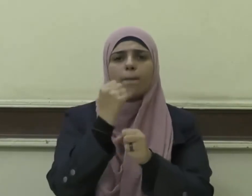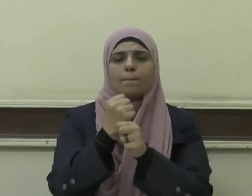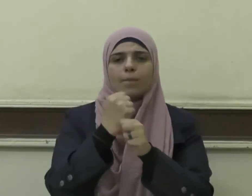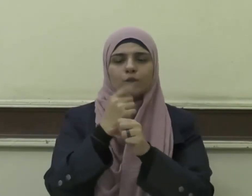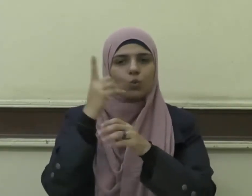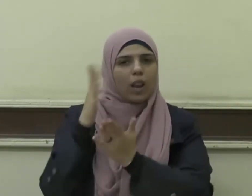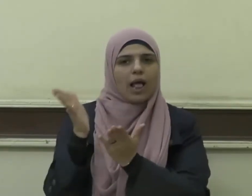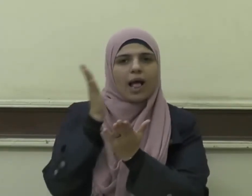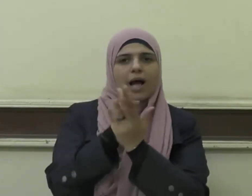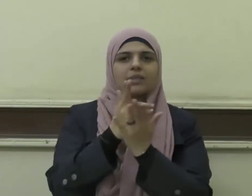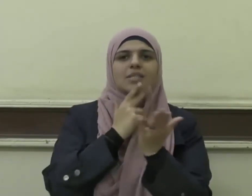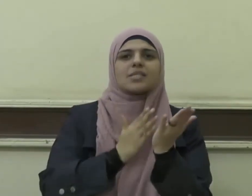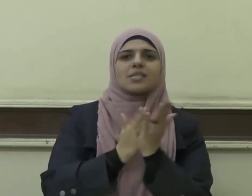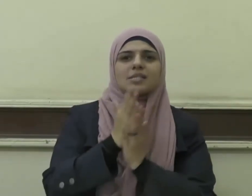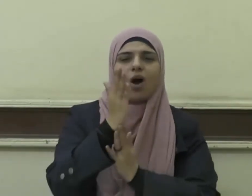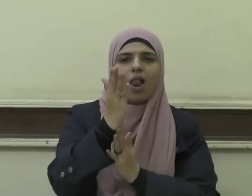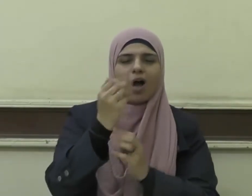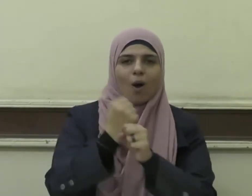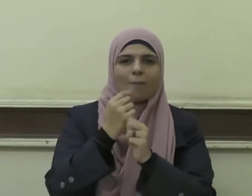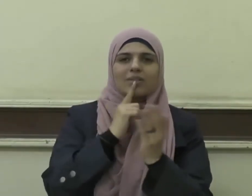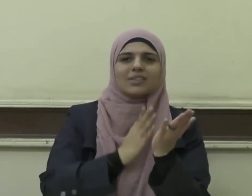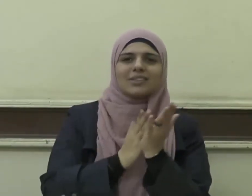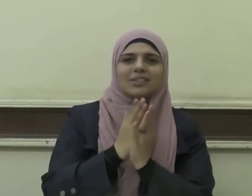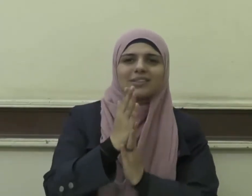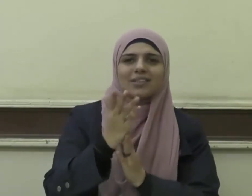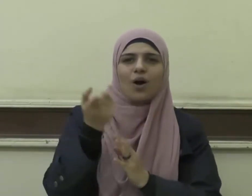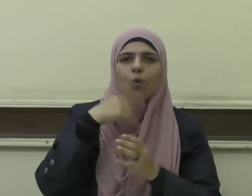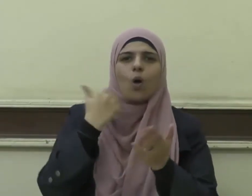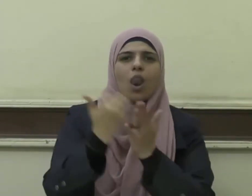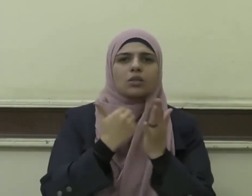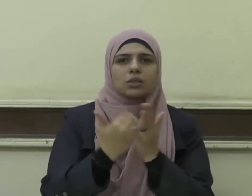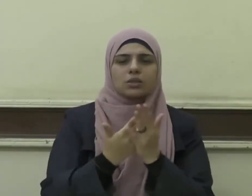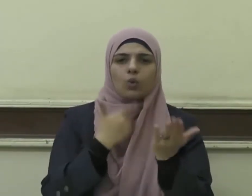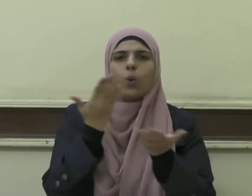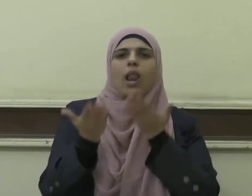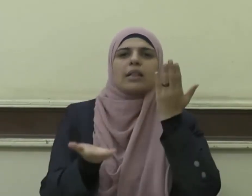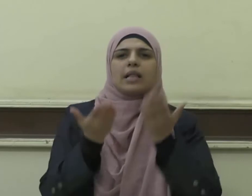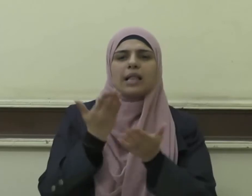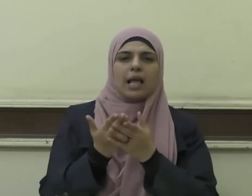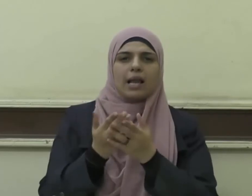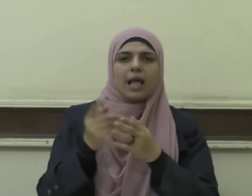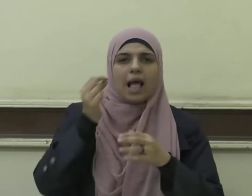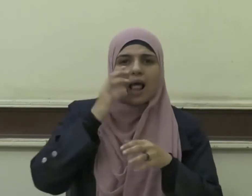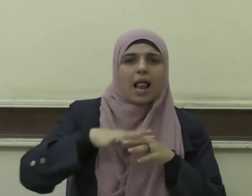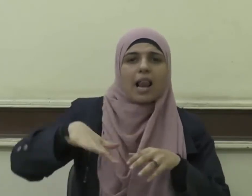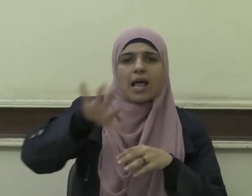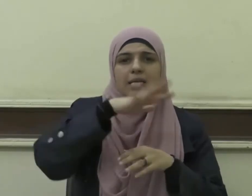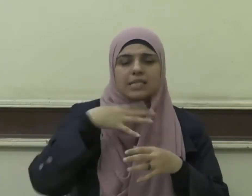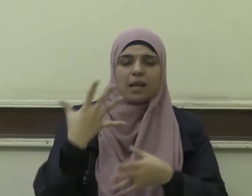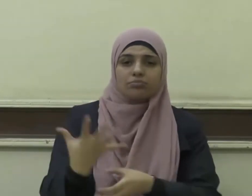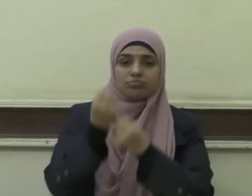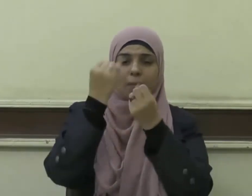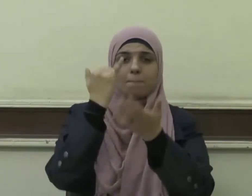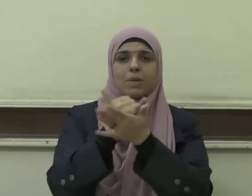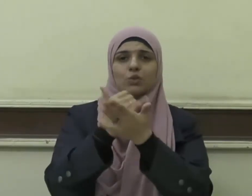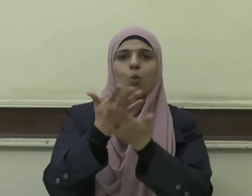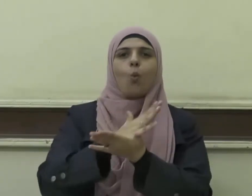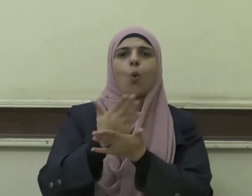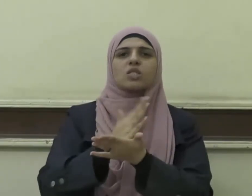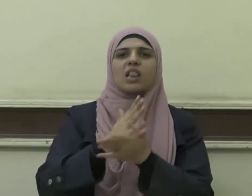والسمت الصالح والاقتصاد والاعتدال الذين يحملون راية الوسطية في كل زمان